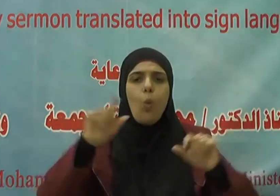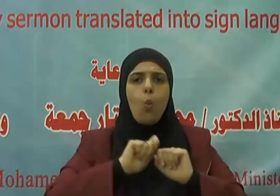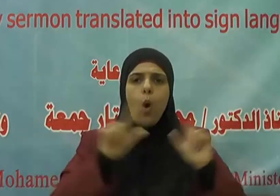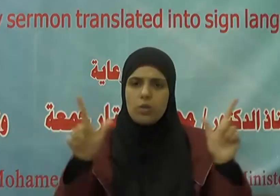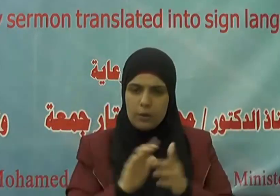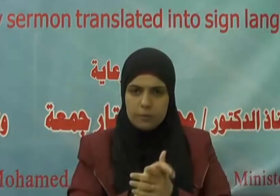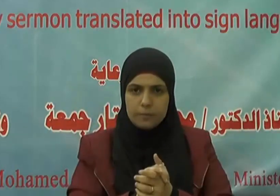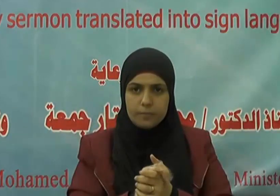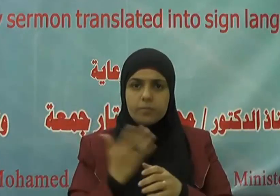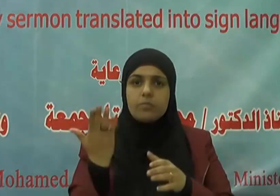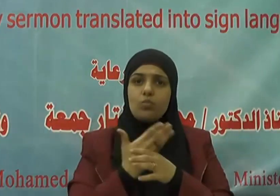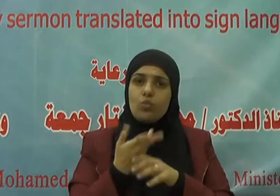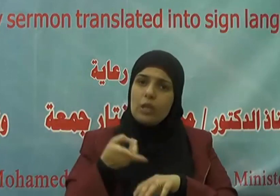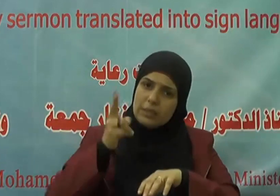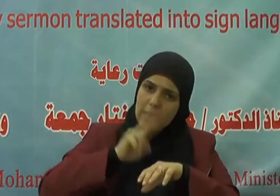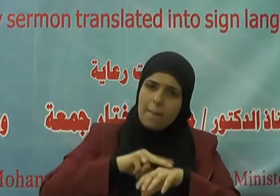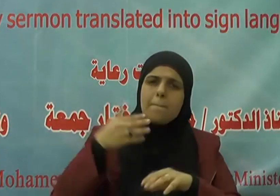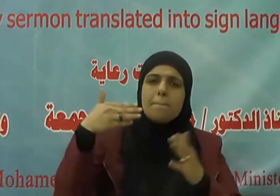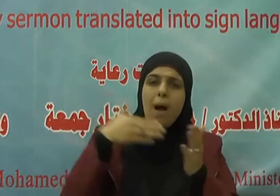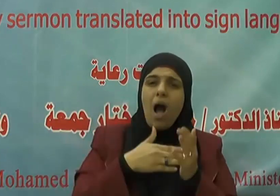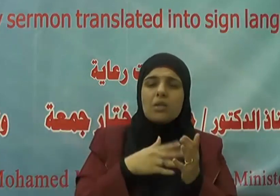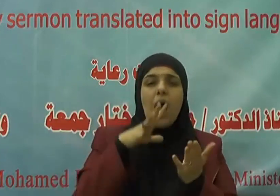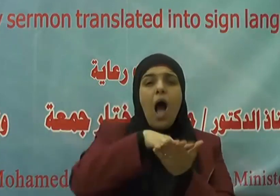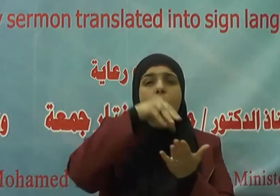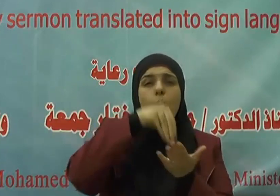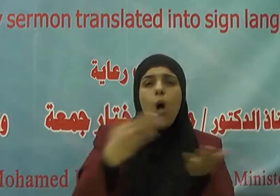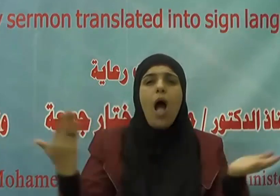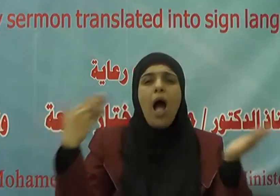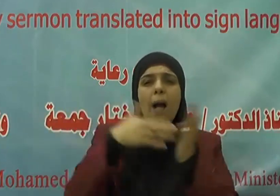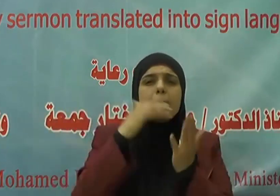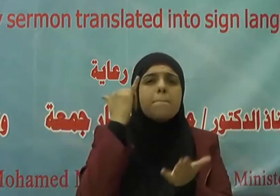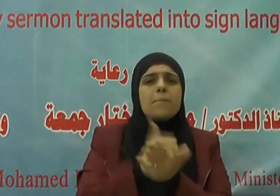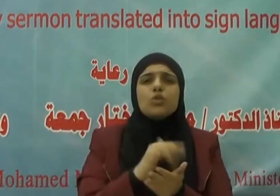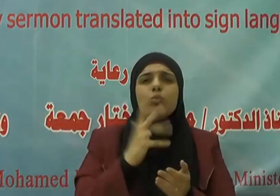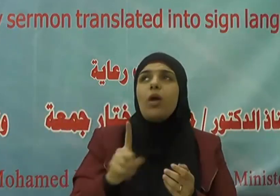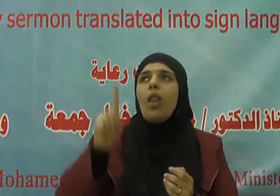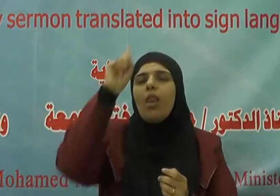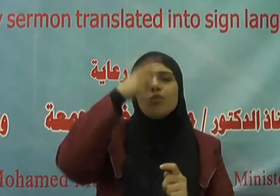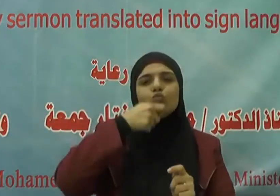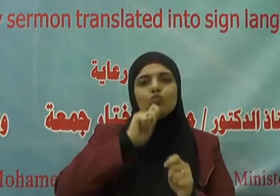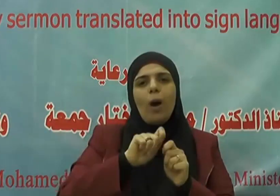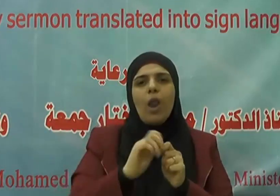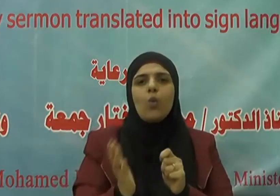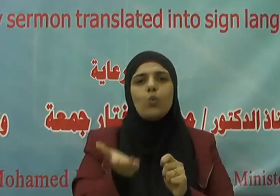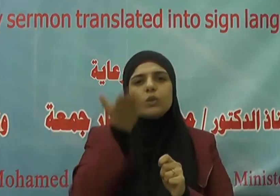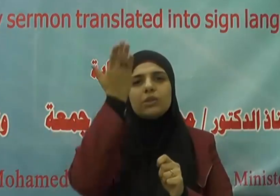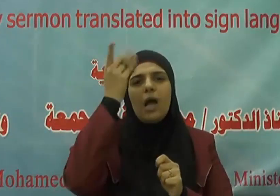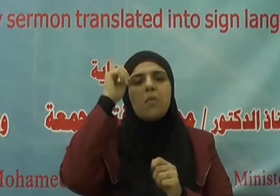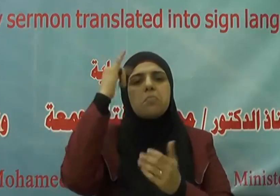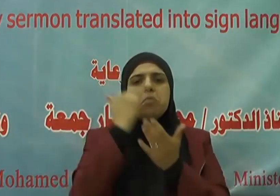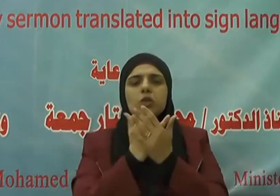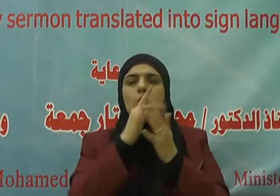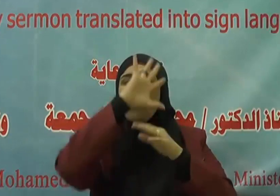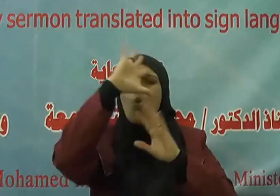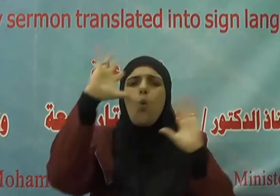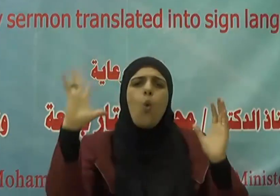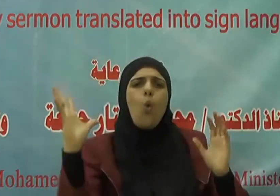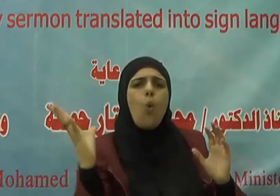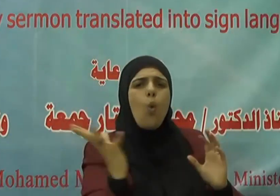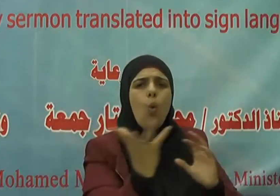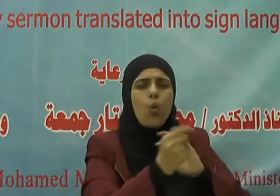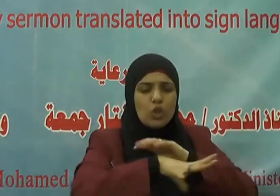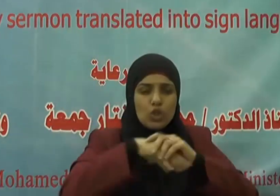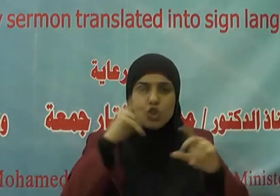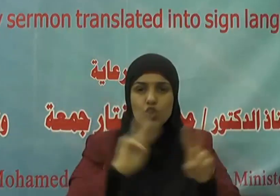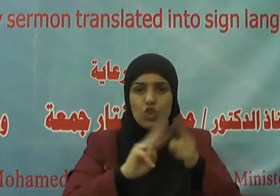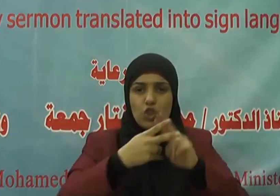ثم نرد الأمر كله إلى الله عز وجل الذي بيده ملكوت